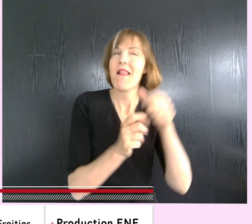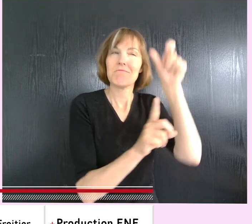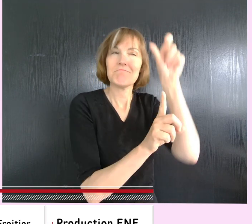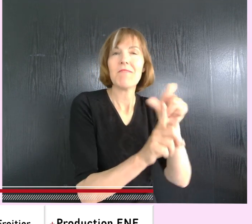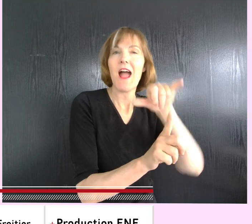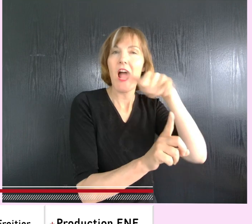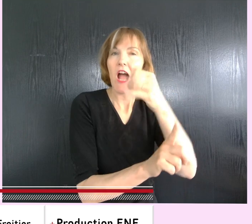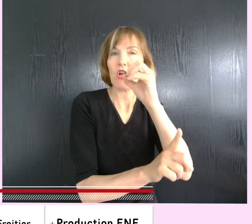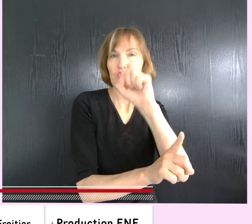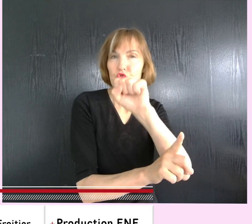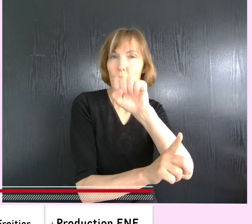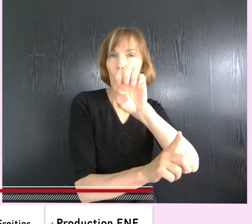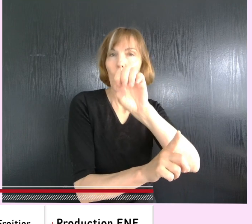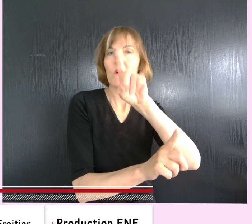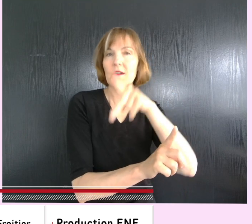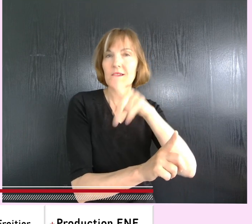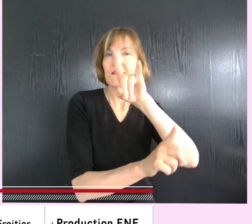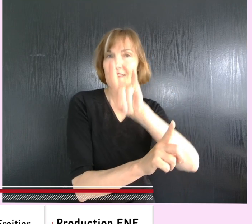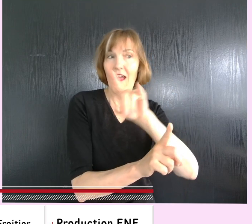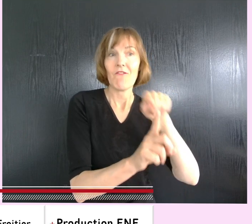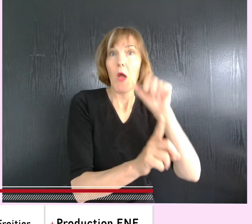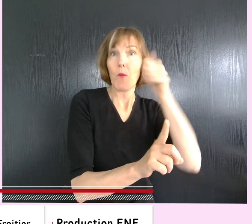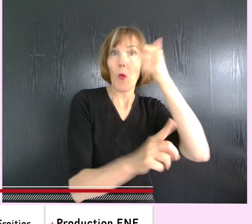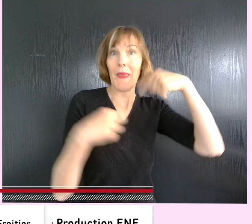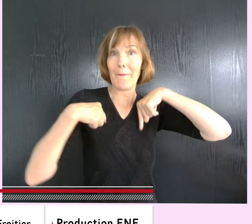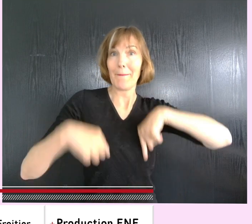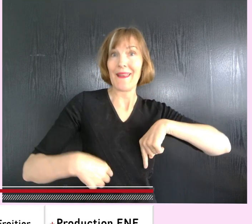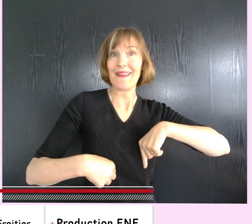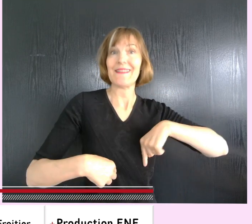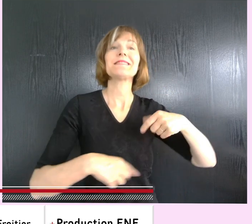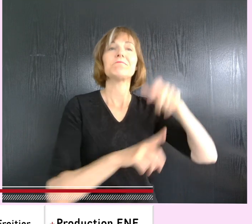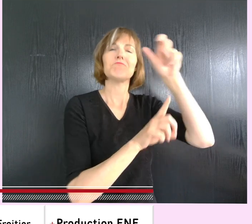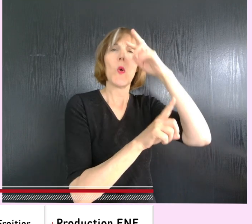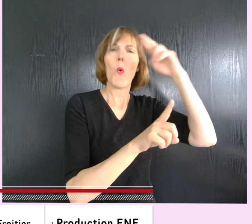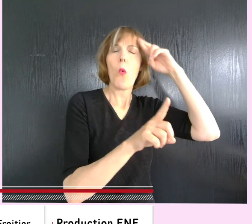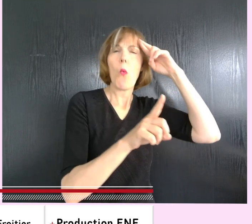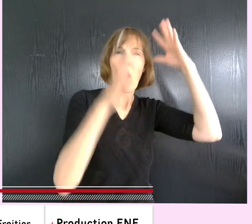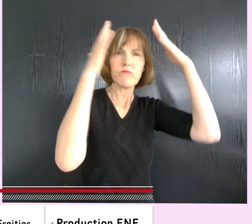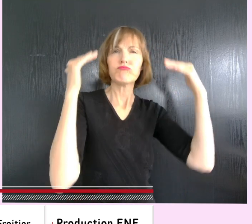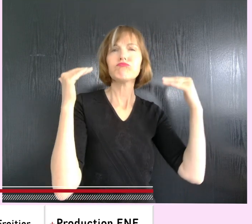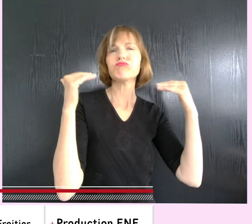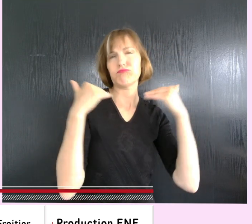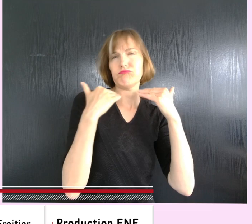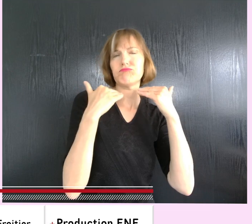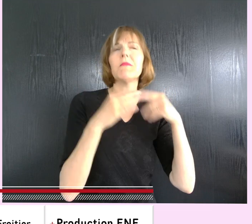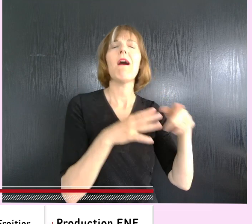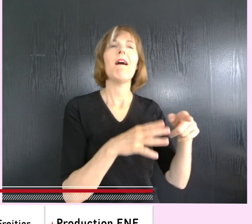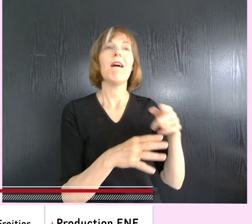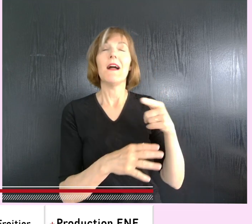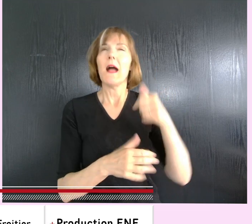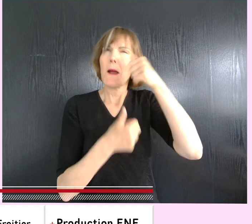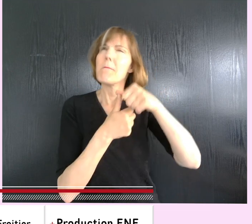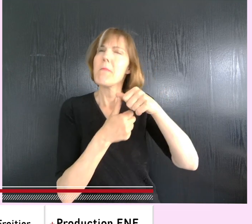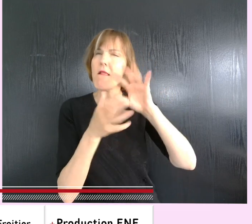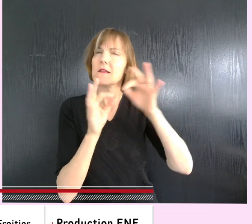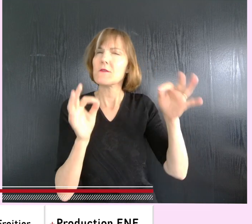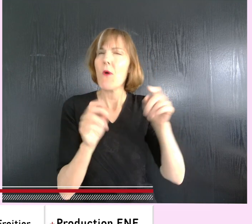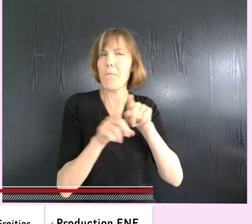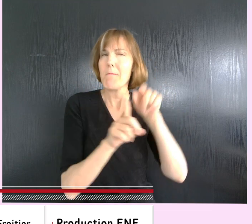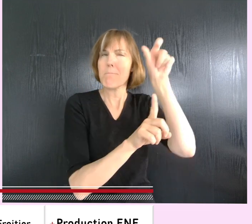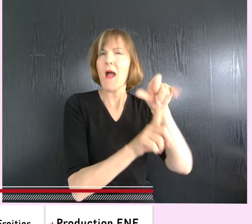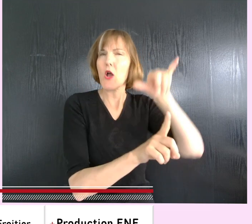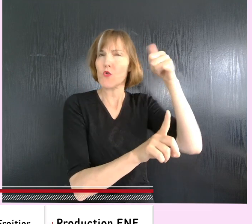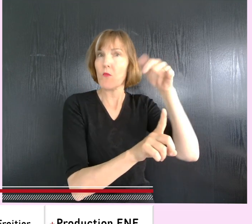'histoire de Joseph, qui fut le premier ministre du Pharaon en Égypte. Cela nous rappelle cette histoire car Joseph